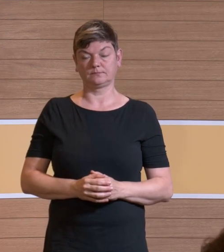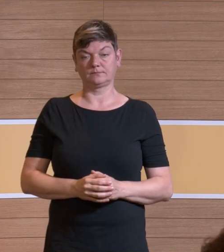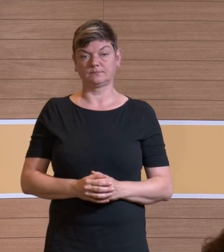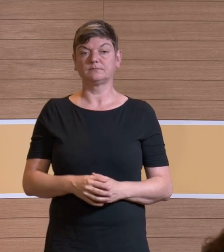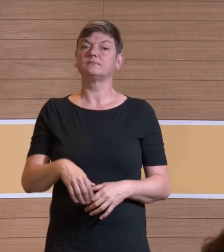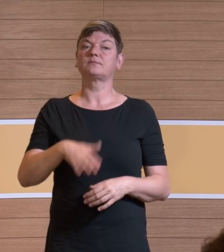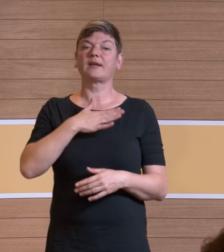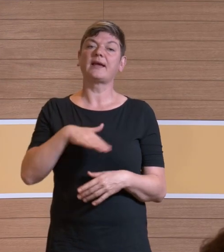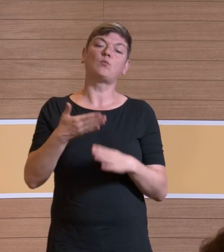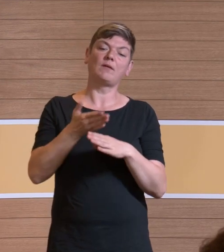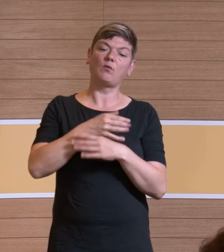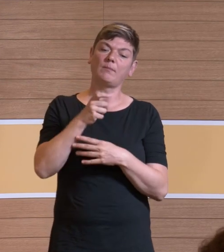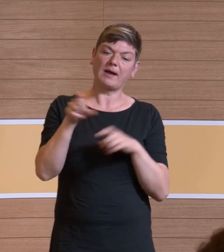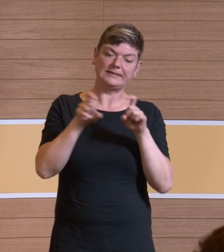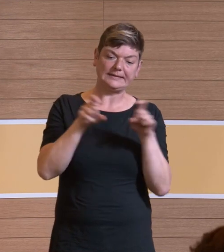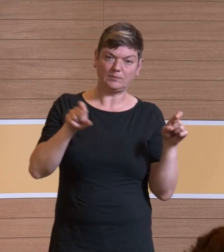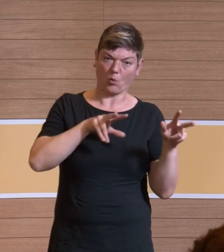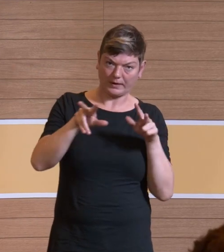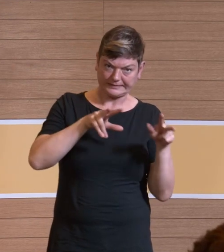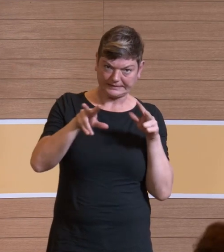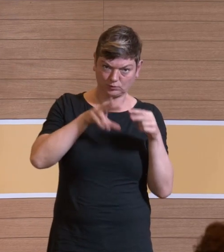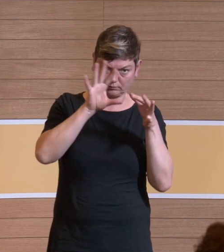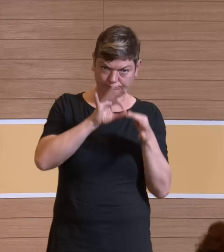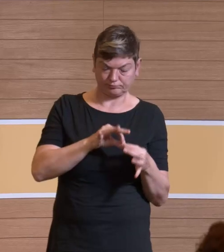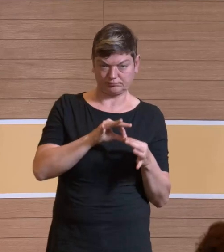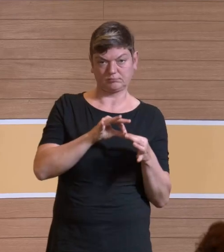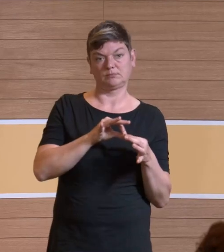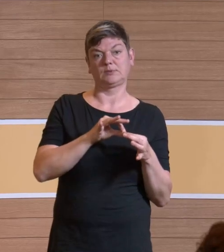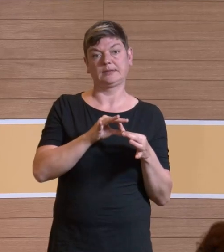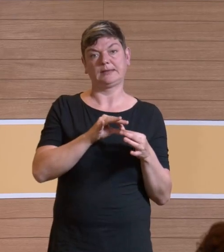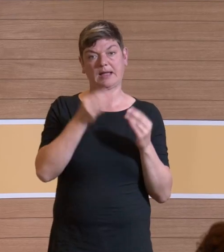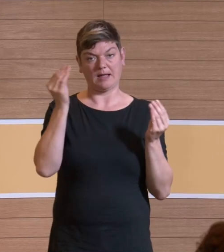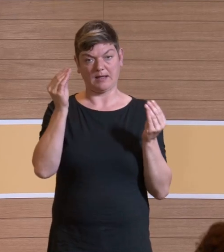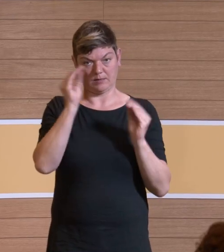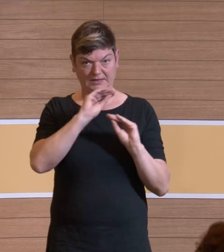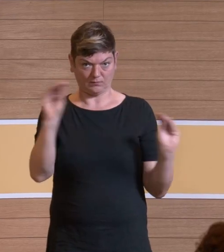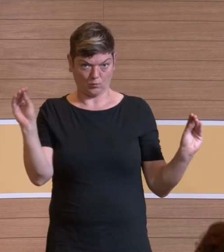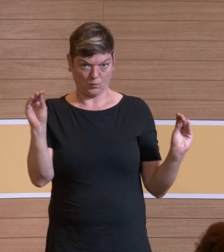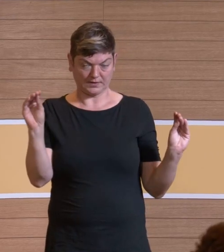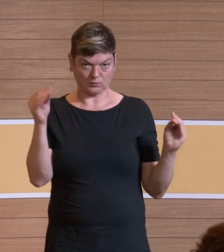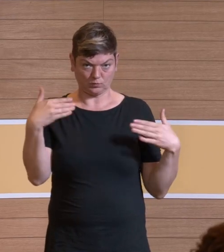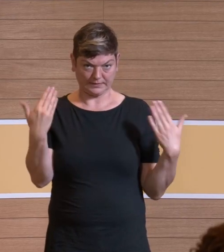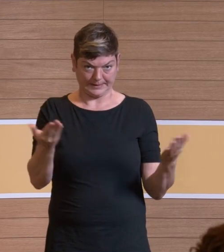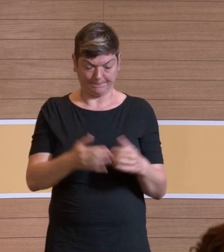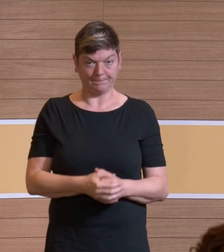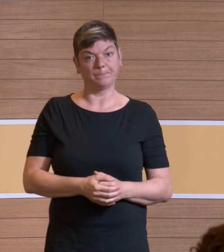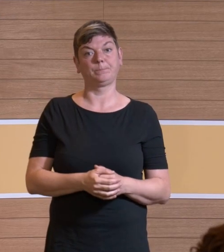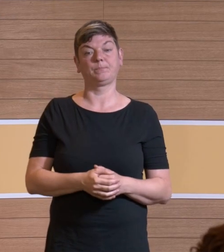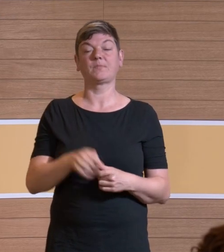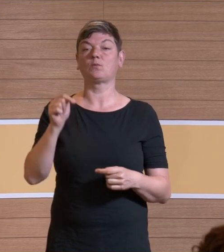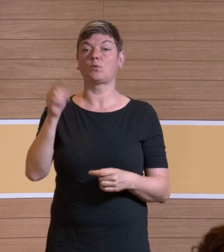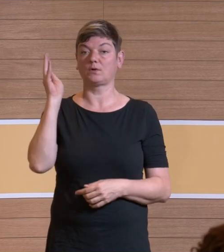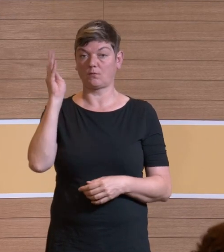würde gerne noch ein paar organisatorische Anmerkungen machen, beziehungsweise Sie einladen, direkt nach den